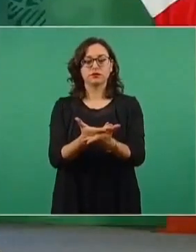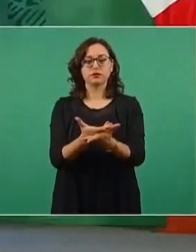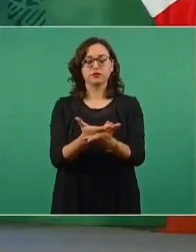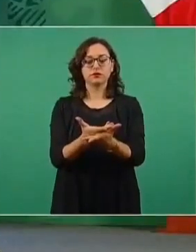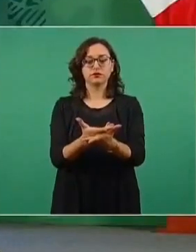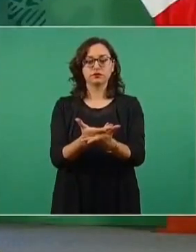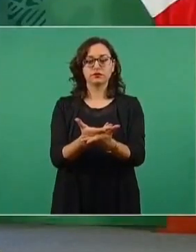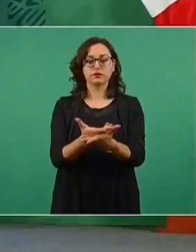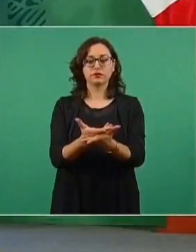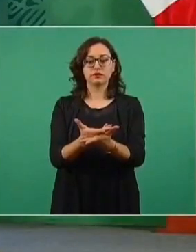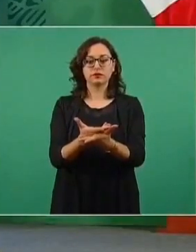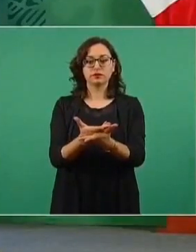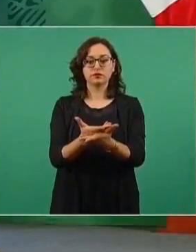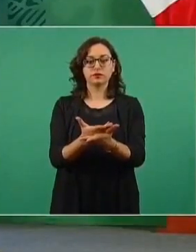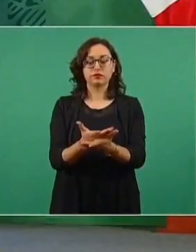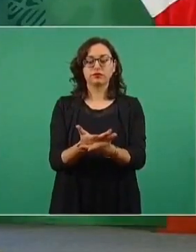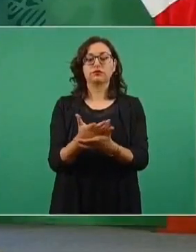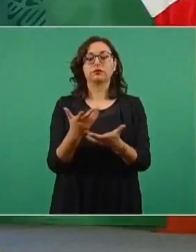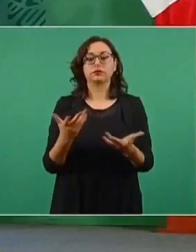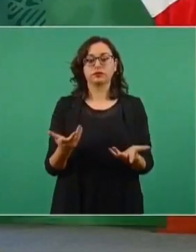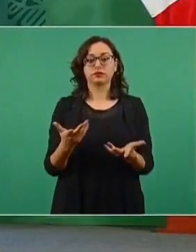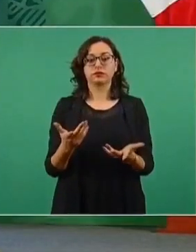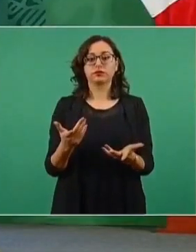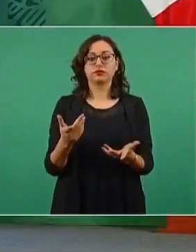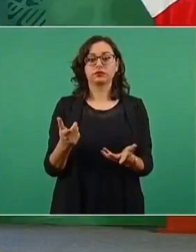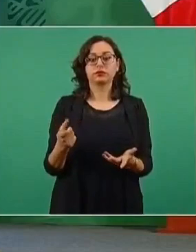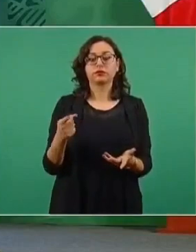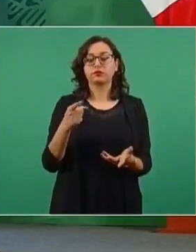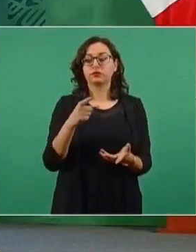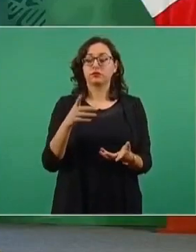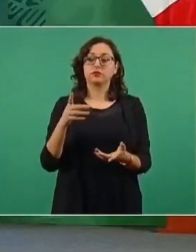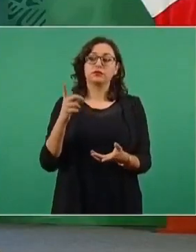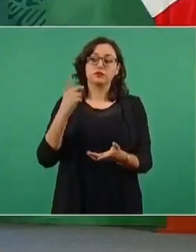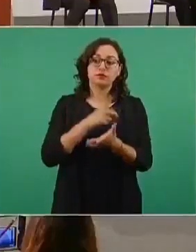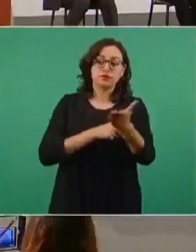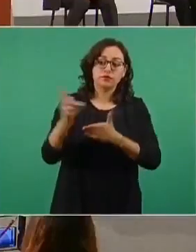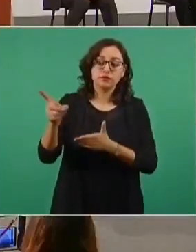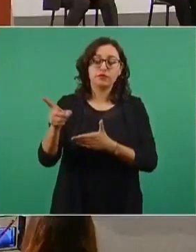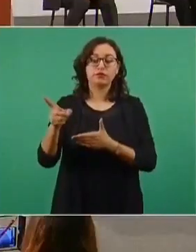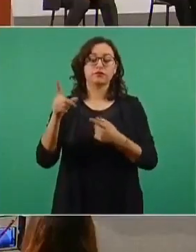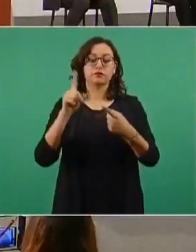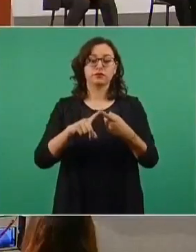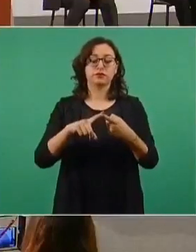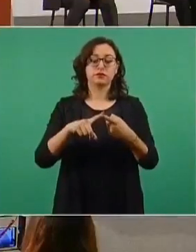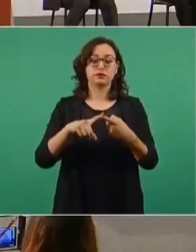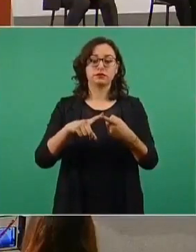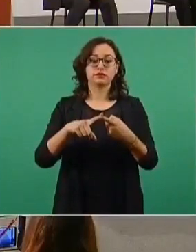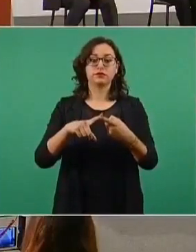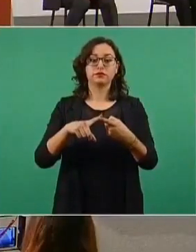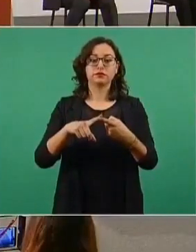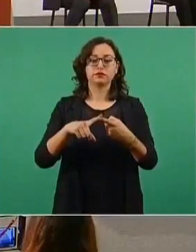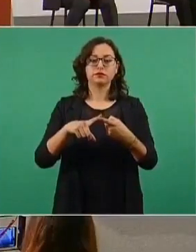Diputados era clave para el proyecto de reformas políticas profundas que pretende llevar a cabo el presidente Andrés Manuel López Obrador,